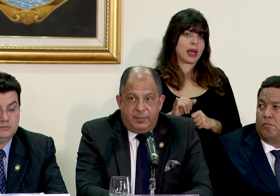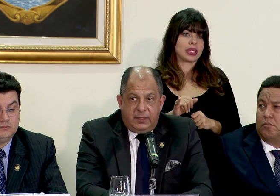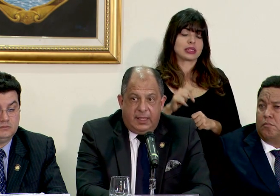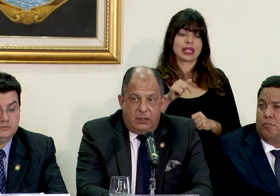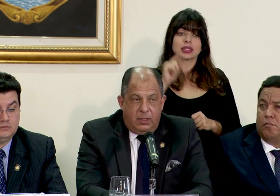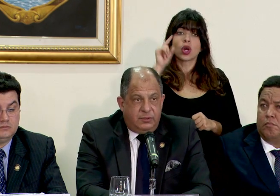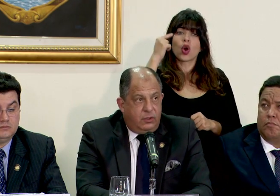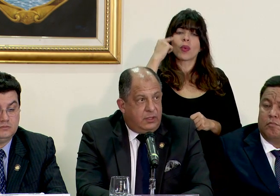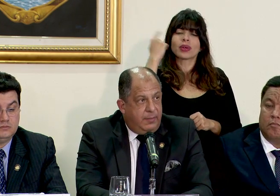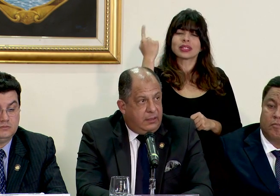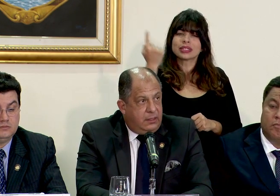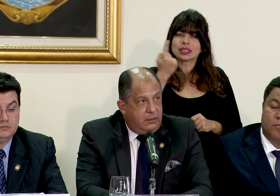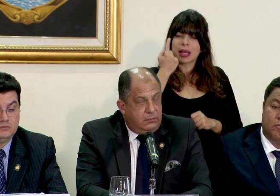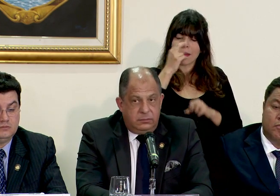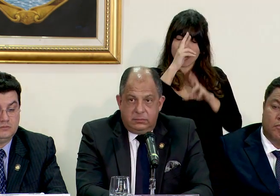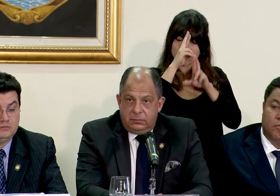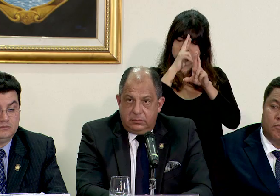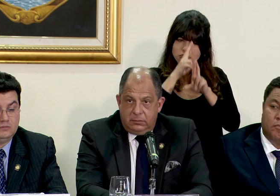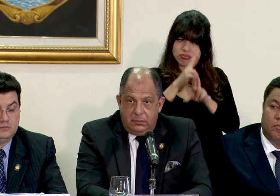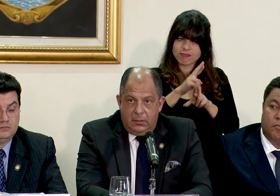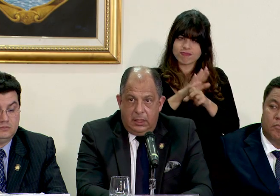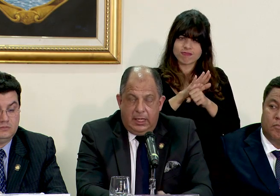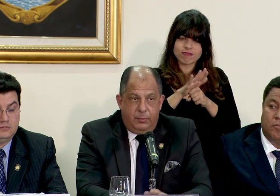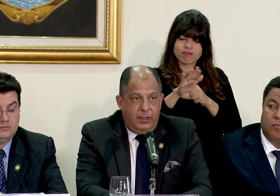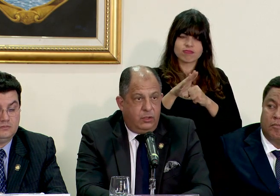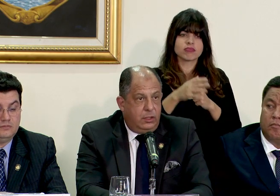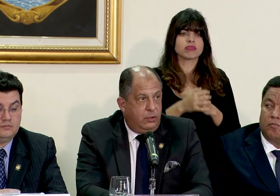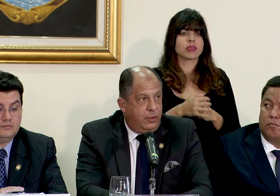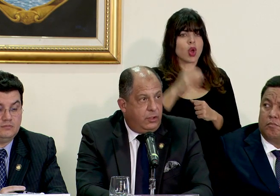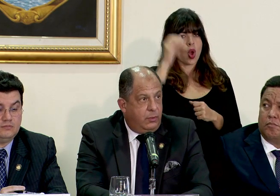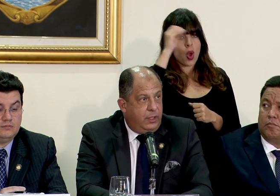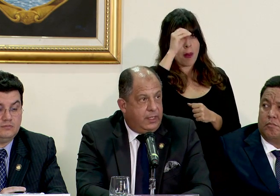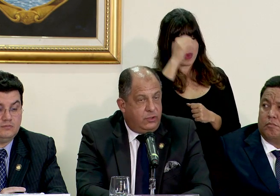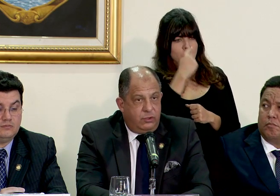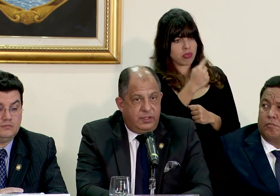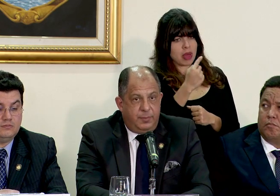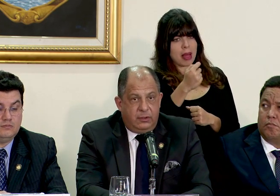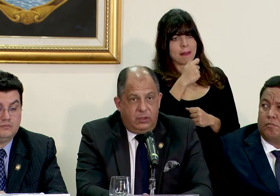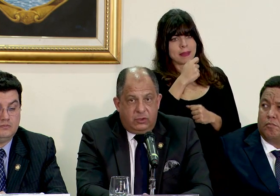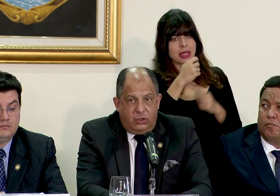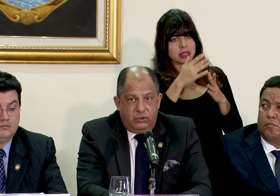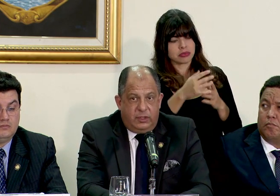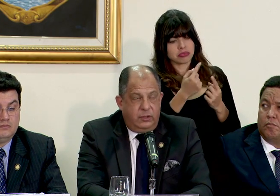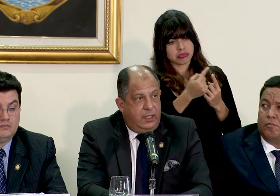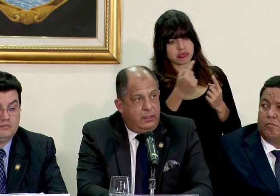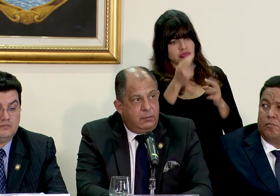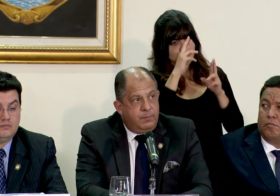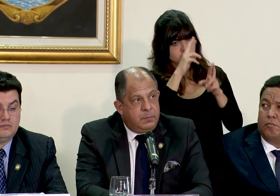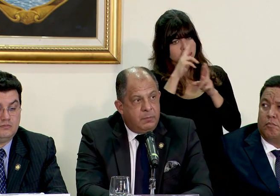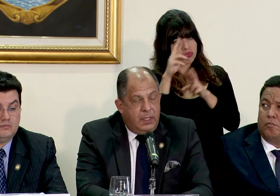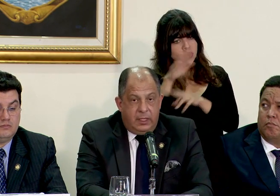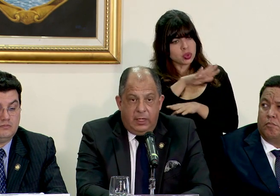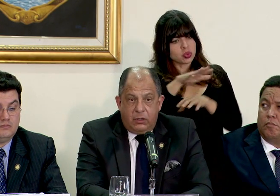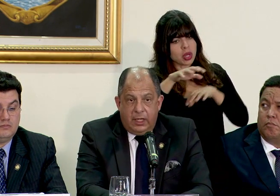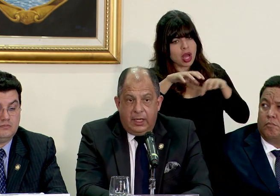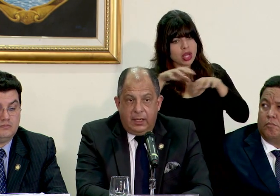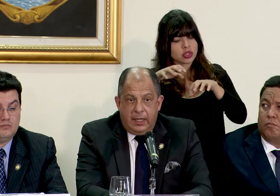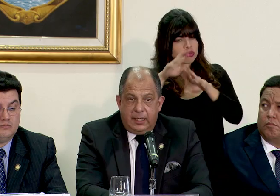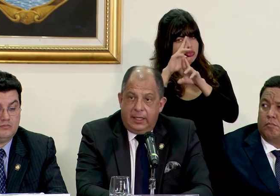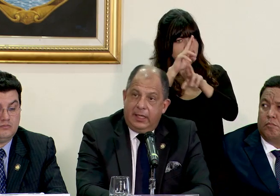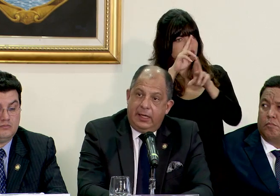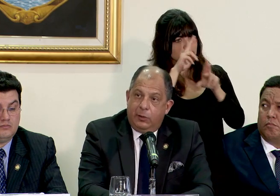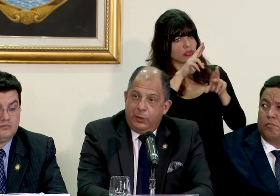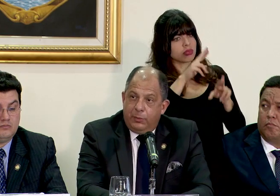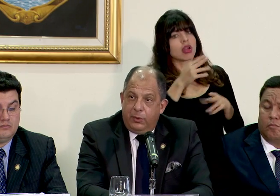gobierno ha respetado absolutamente la opinión de los medios de comunicación respecto de todo su accionar y creo que